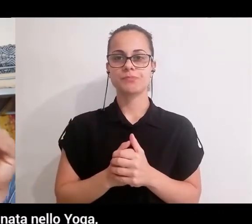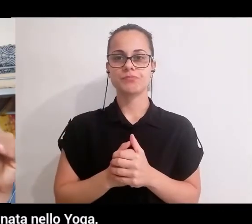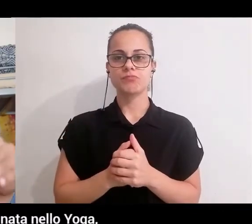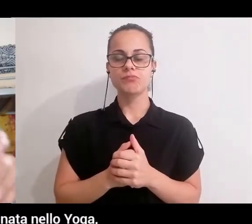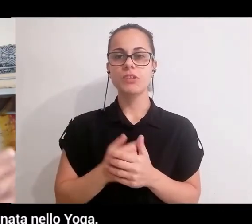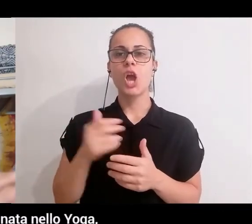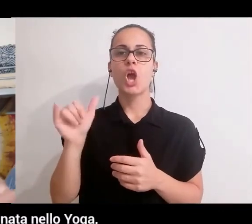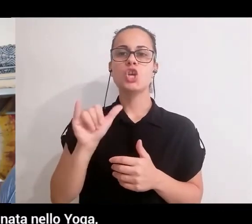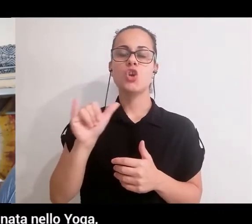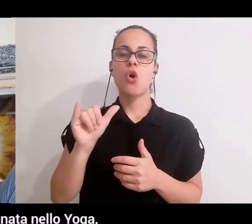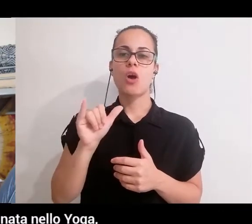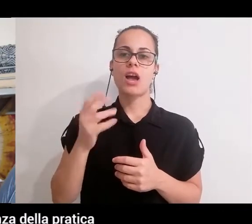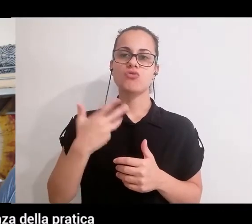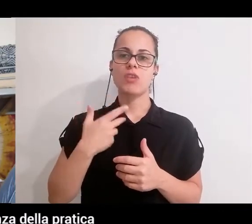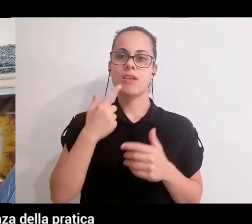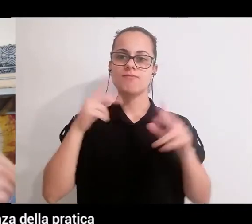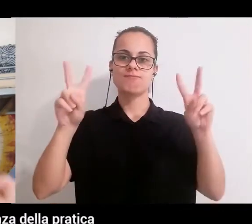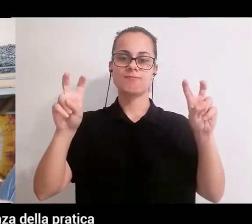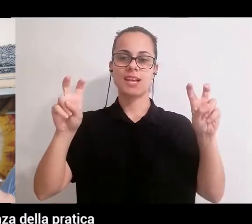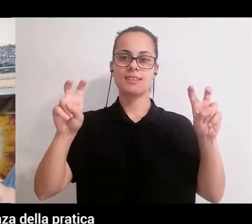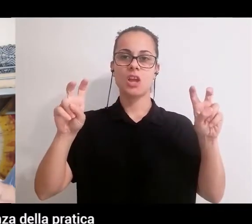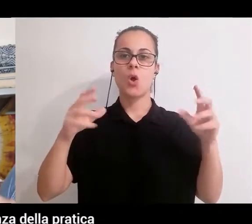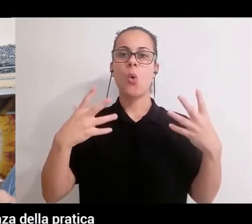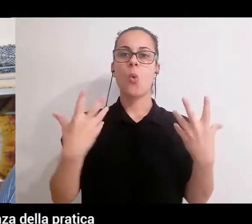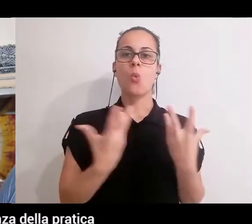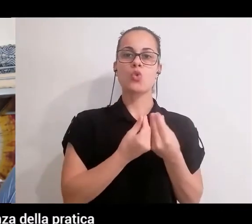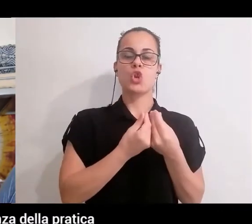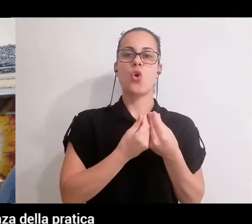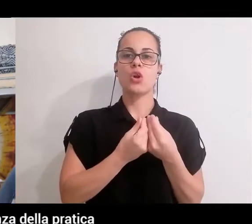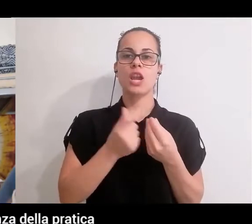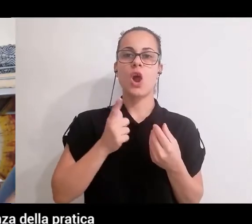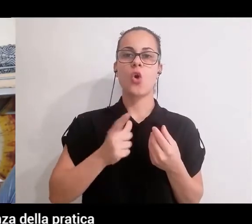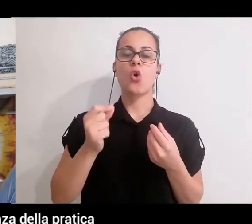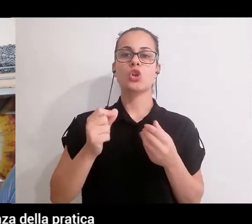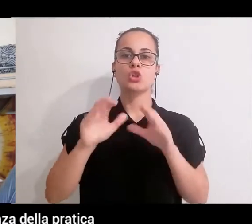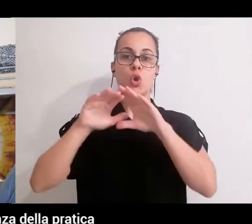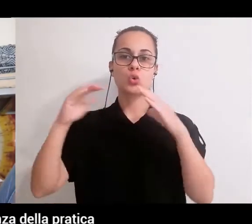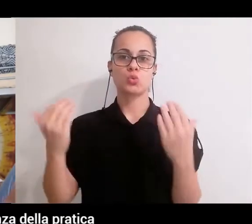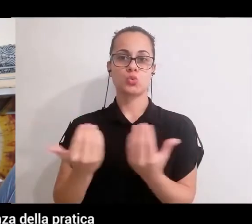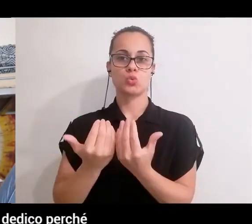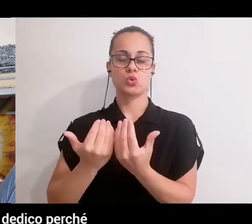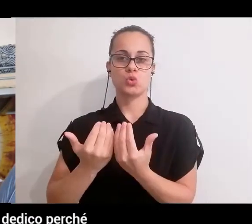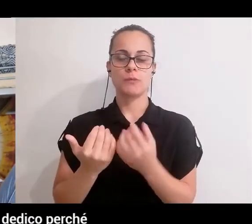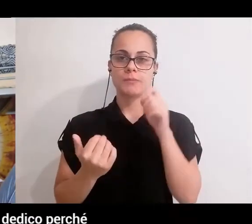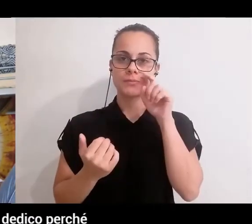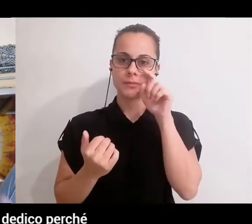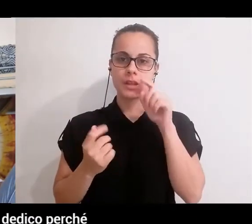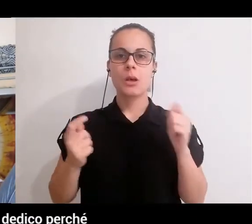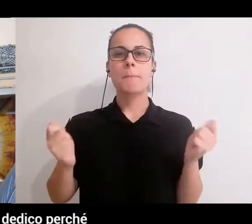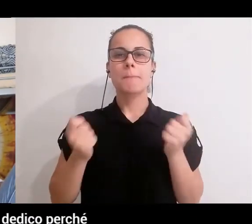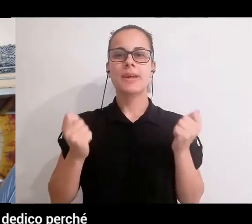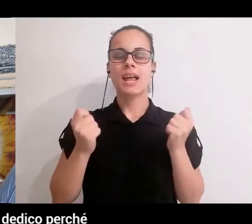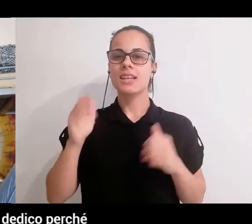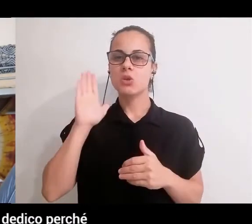che viene nominata nello yoga, la riconnessione al tutto è una conseguenza della pratica quotidiana, di una